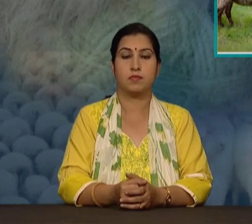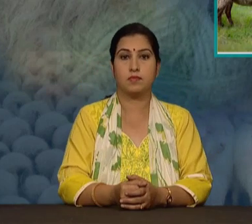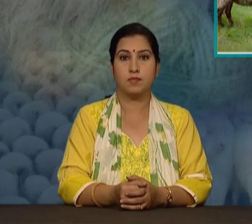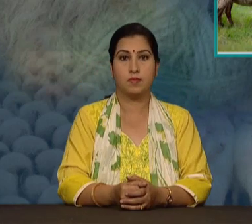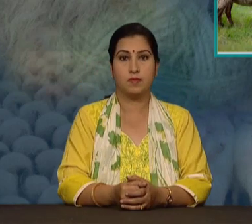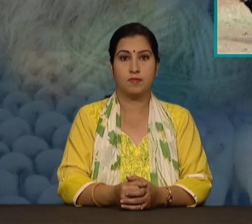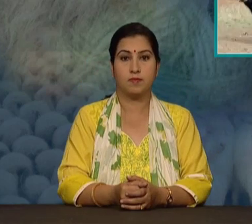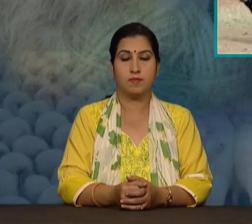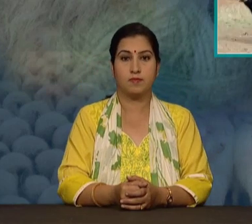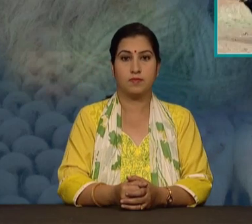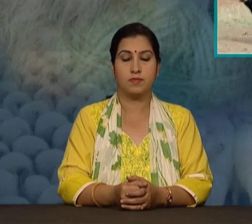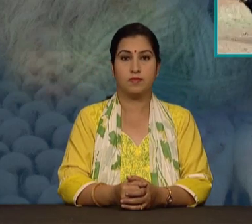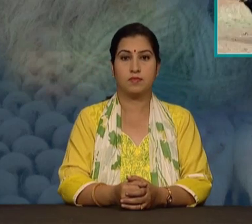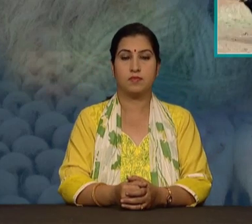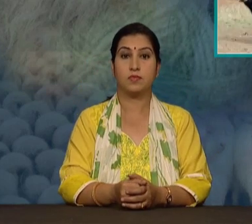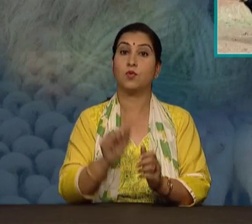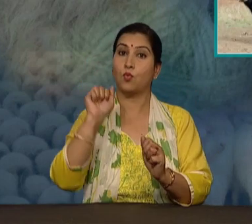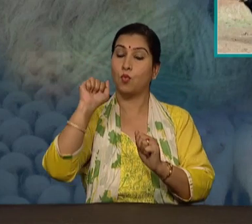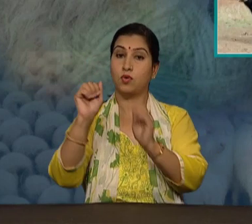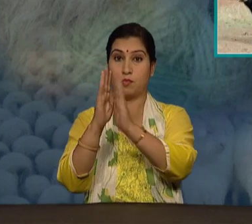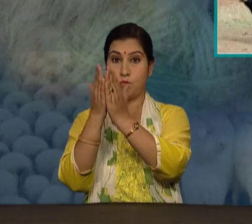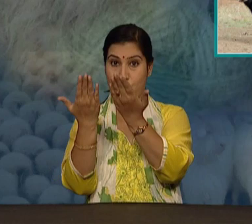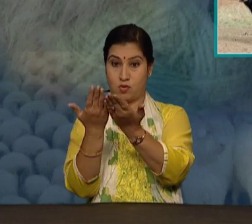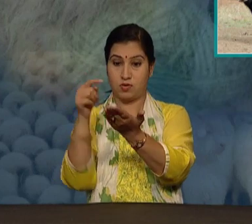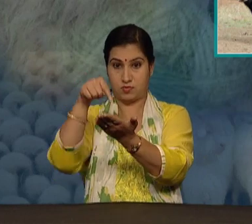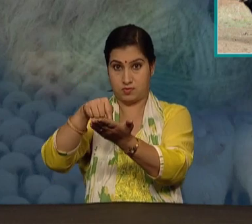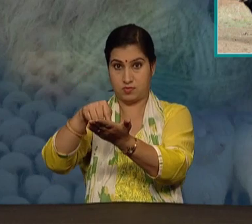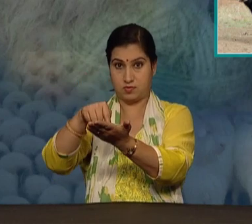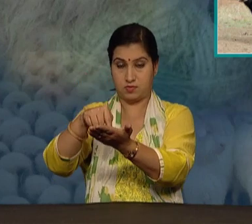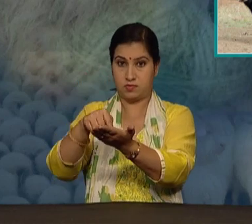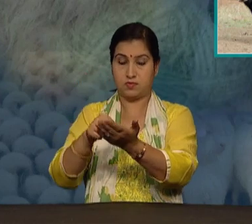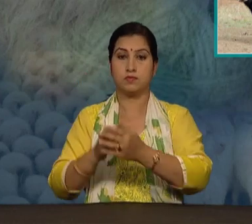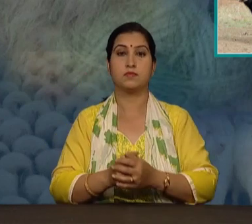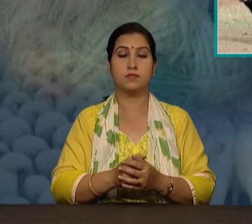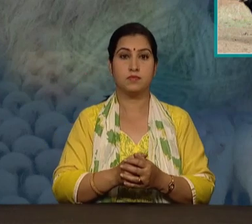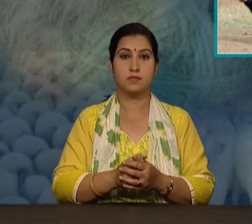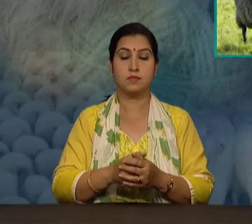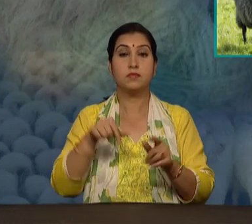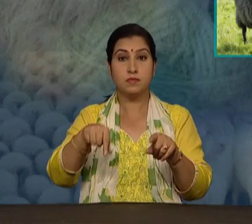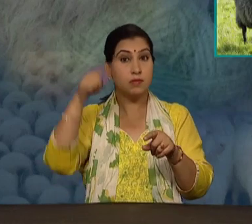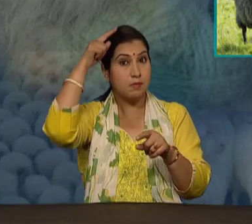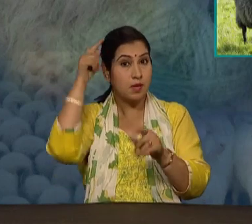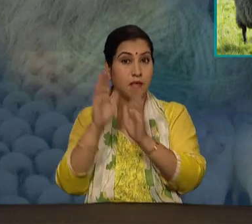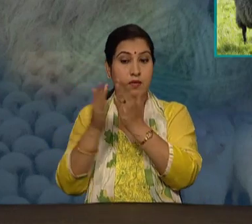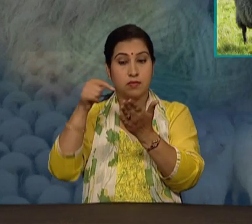अपनी स्क्रैप पुस्तिका में इन जानवरों के चित्र चिपकाईए